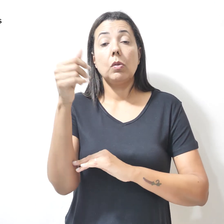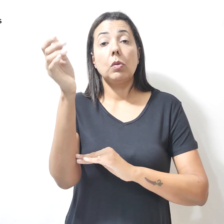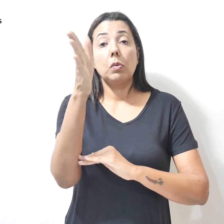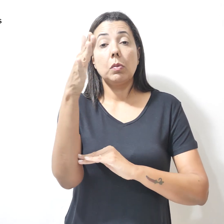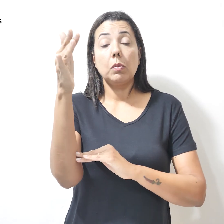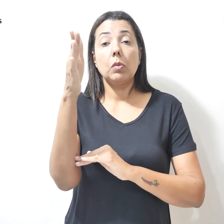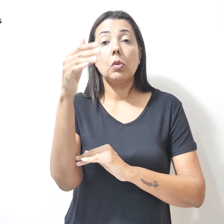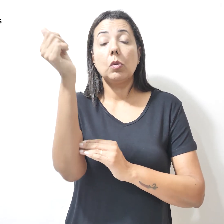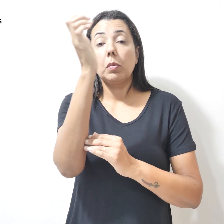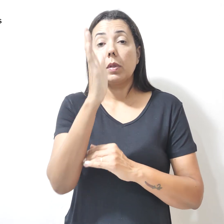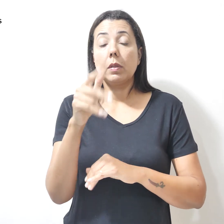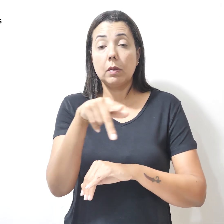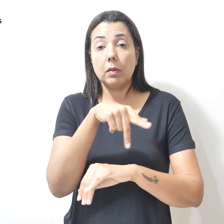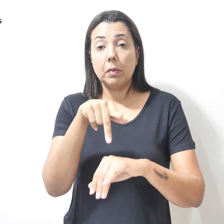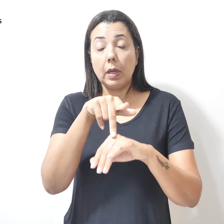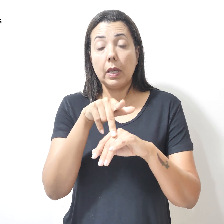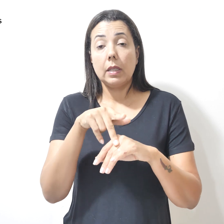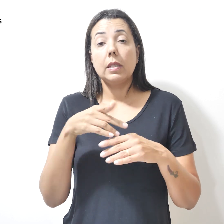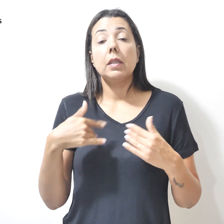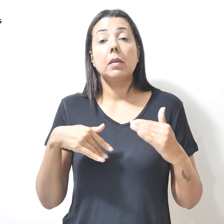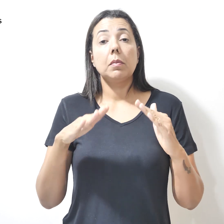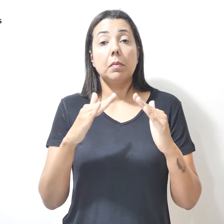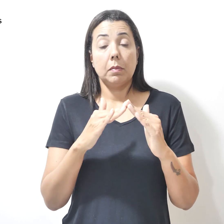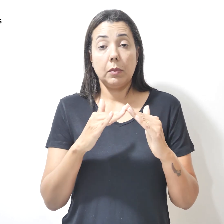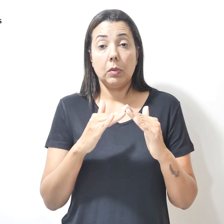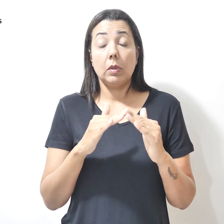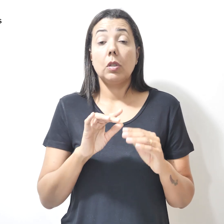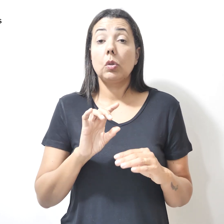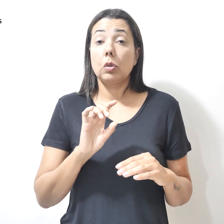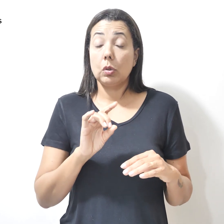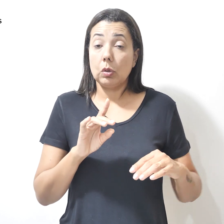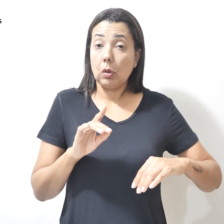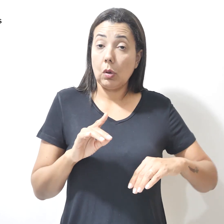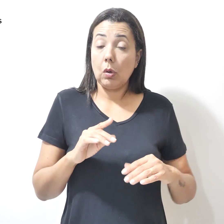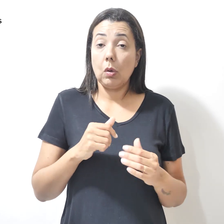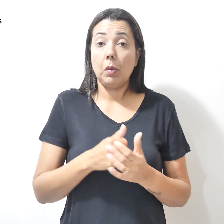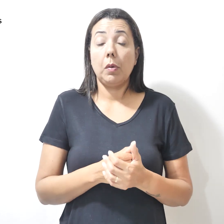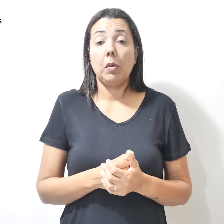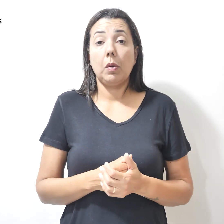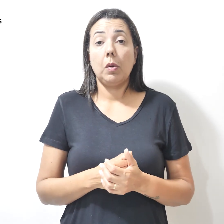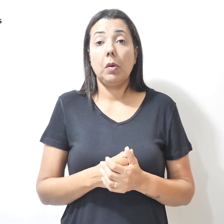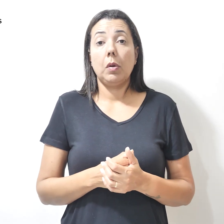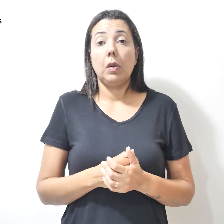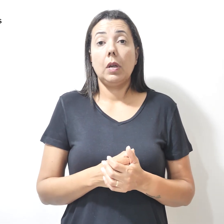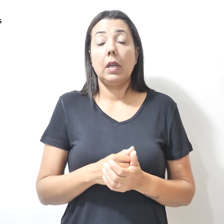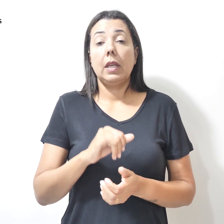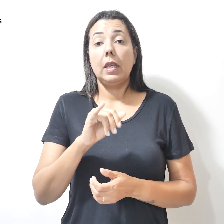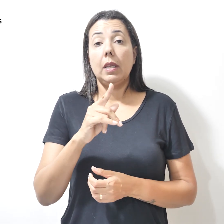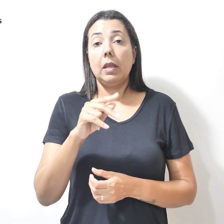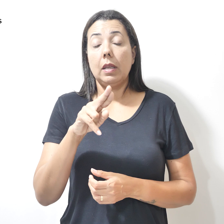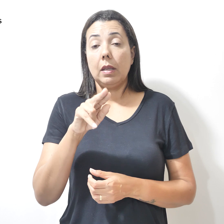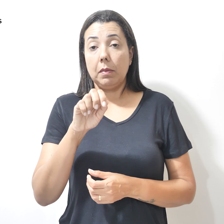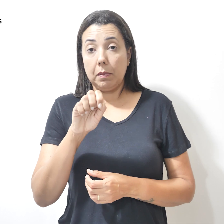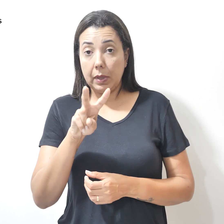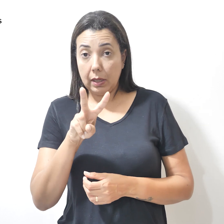no país em que reside. Basta encaminhar ao IPREV correspondência com